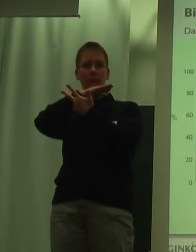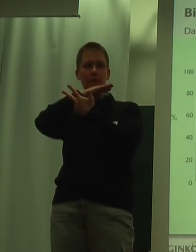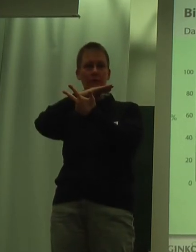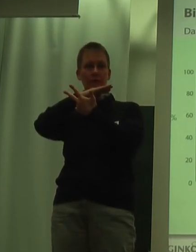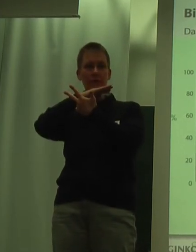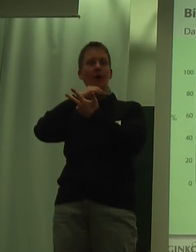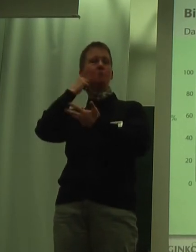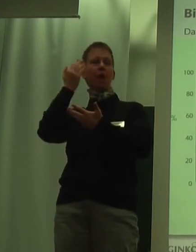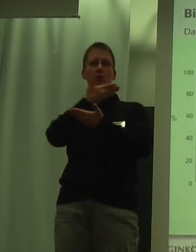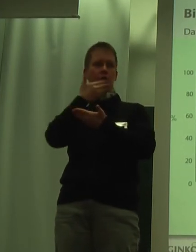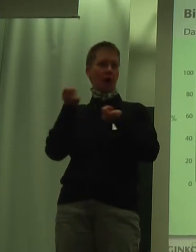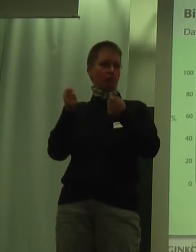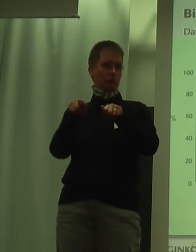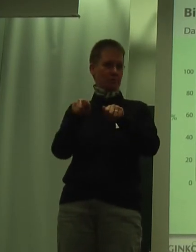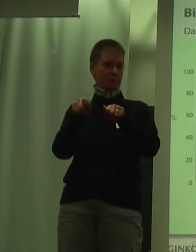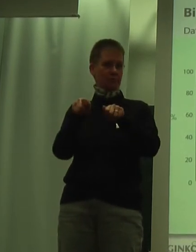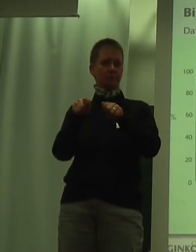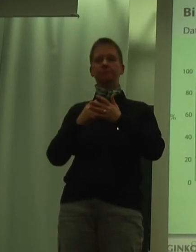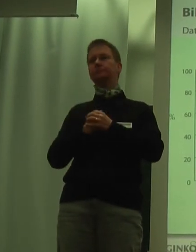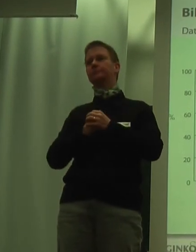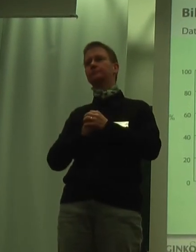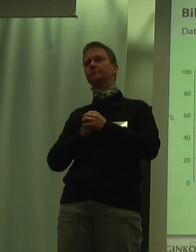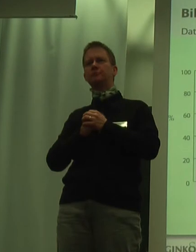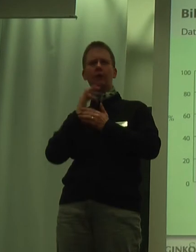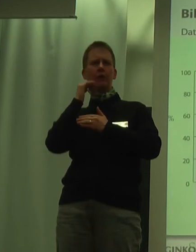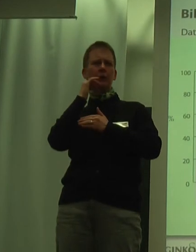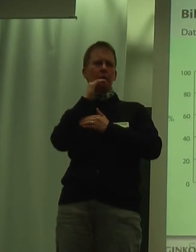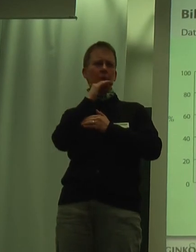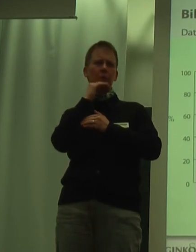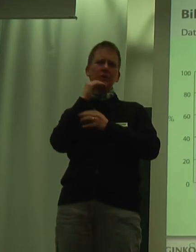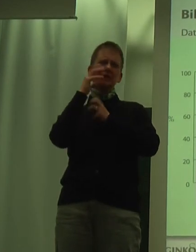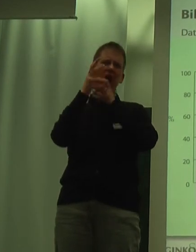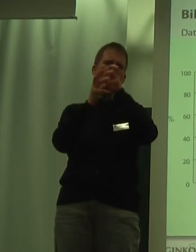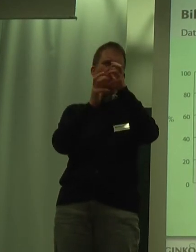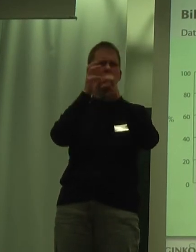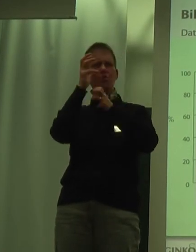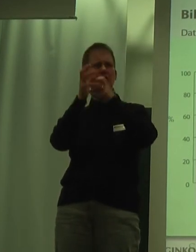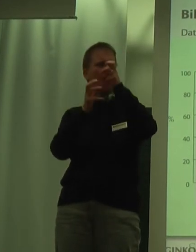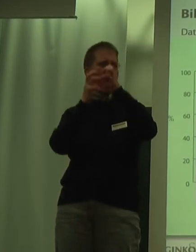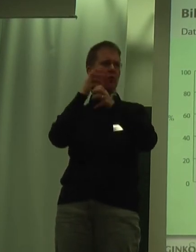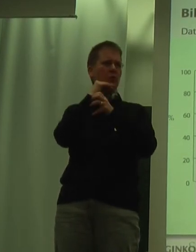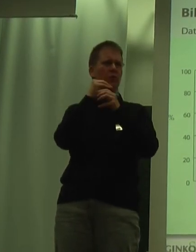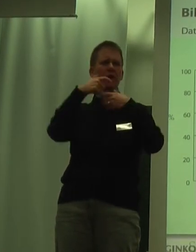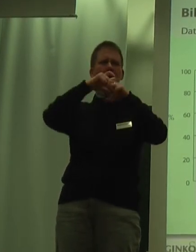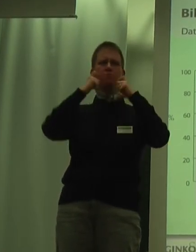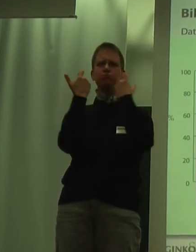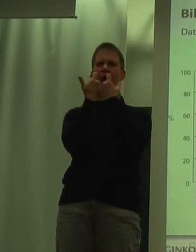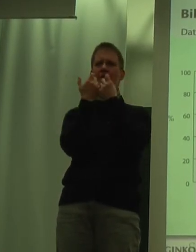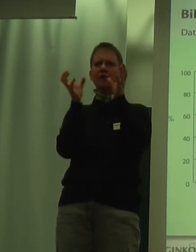Blau. Dann sehen Sie so grüne, sogenannte graue, grau schattierte Pakete zusammengepackt.